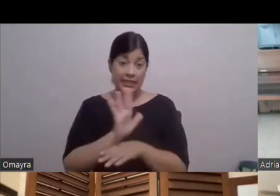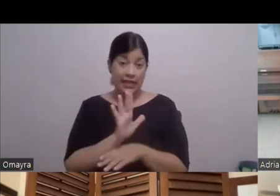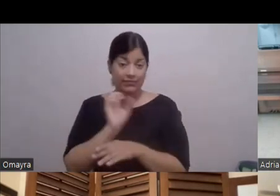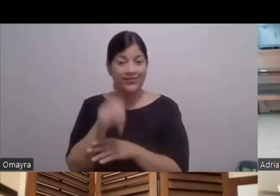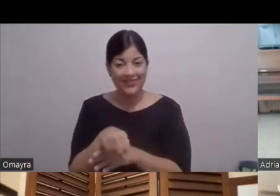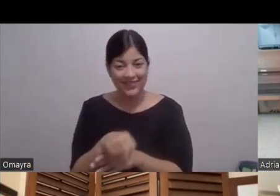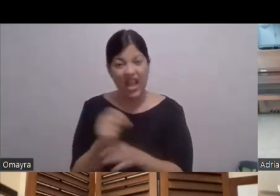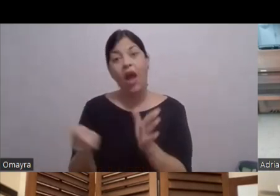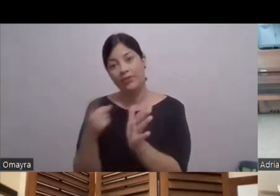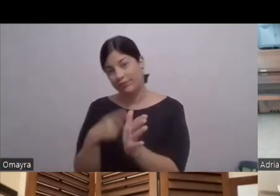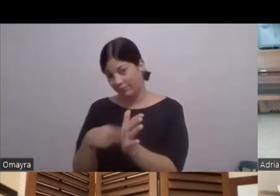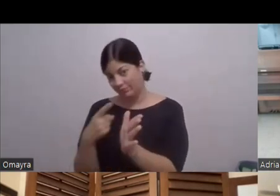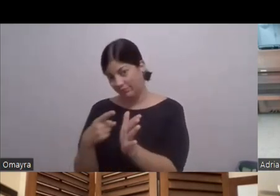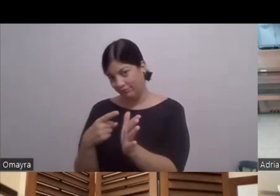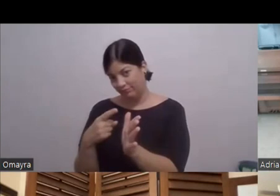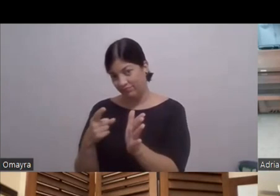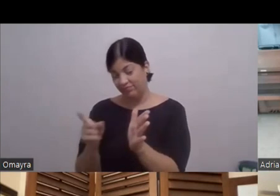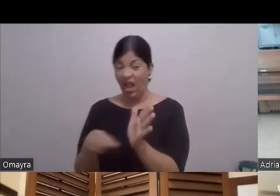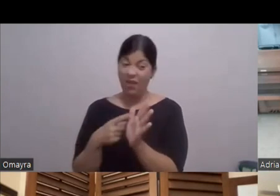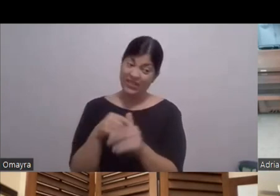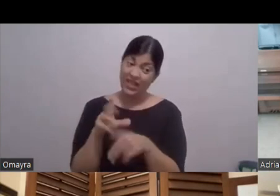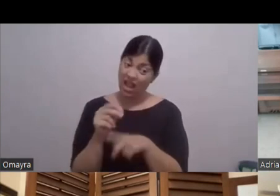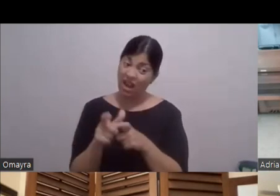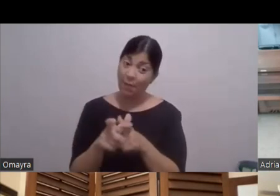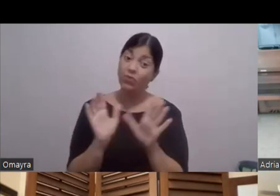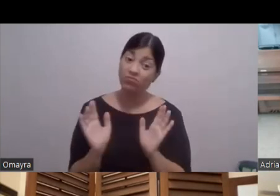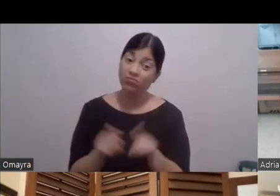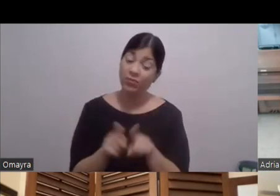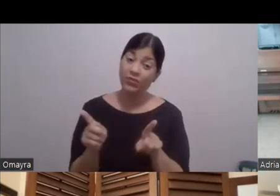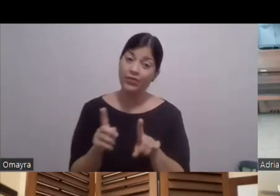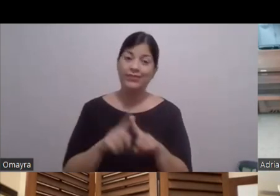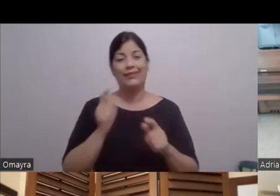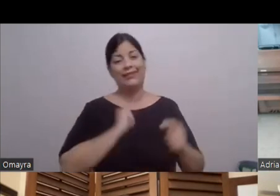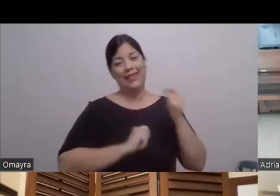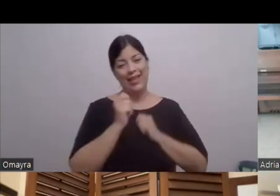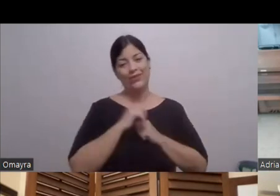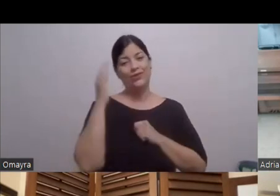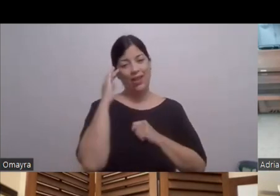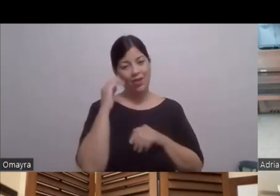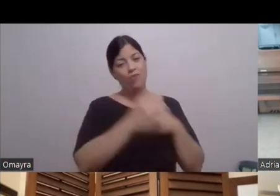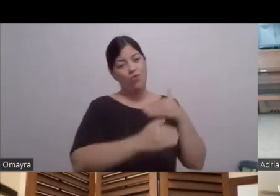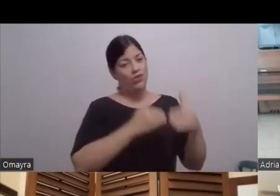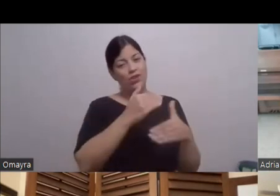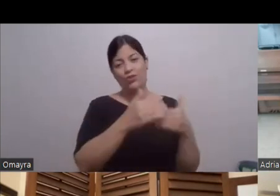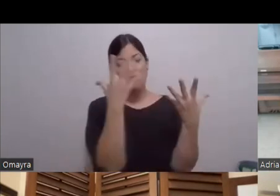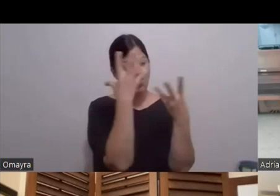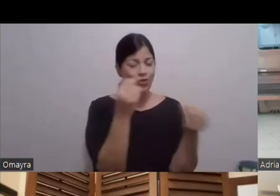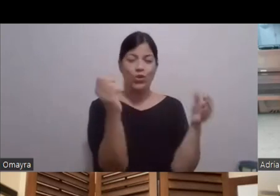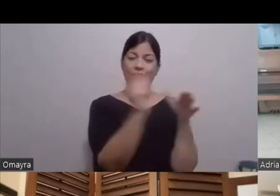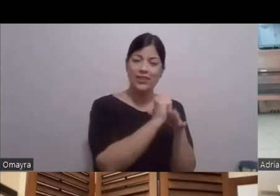En otras También te llevamos Un poco precipitado Y ya el teatro Pues lo conocemos Que tenemos este proceso Hermoso de ensayo Que nos hace Nos da la